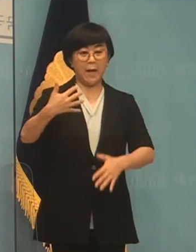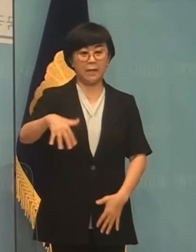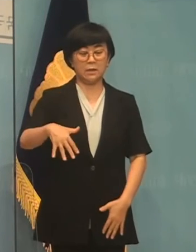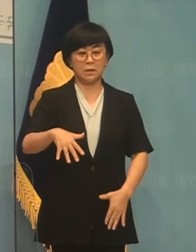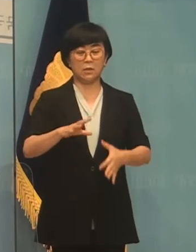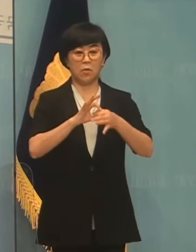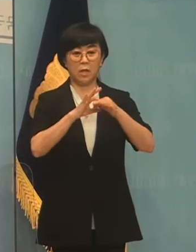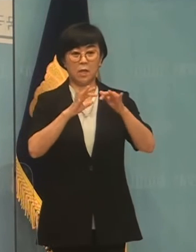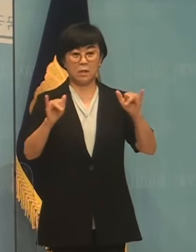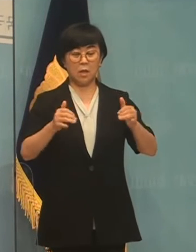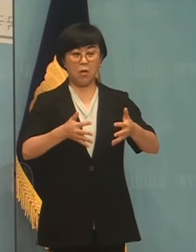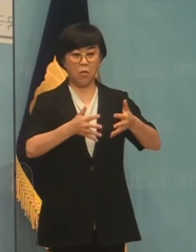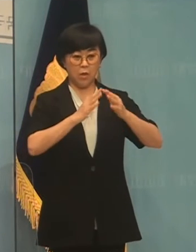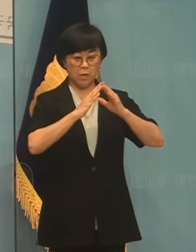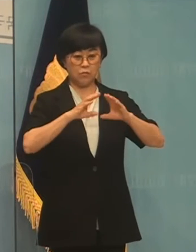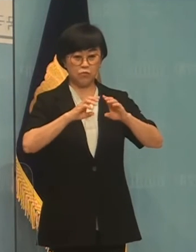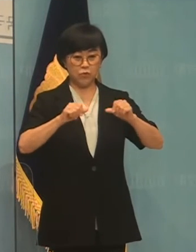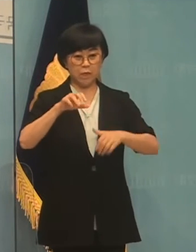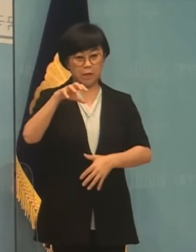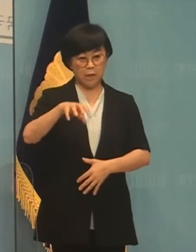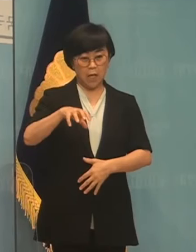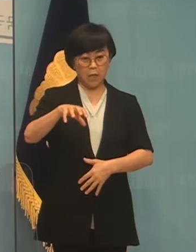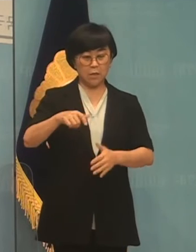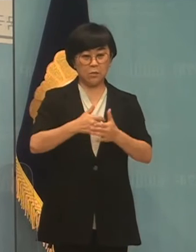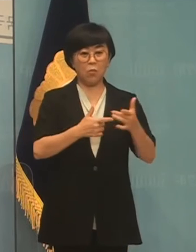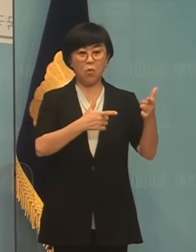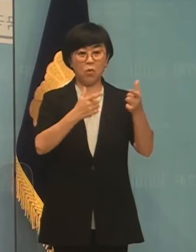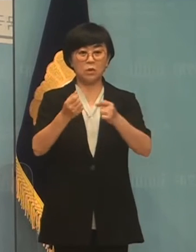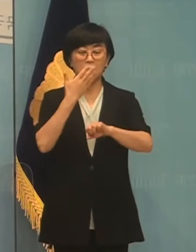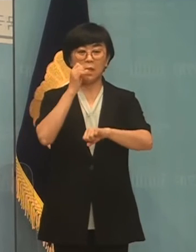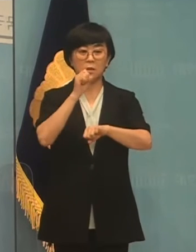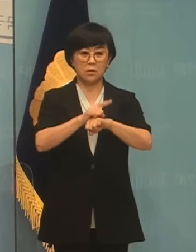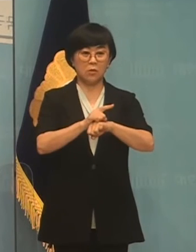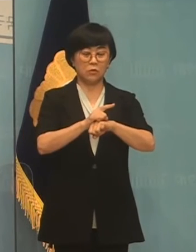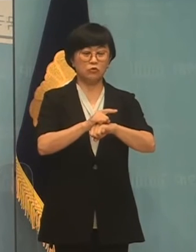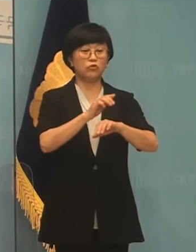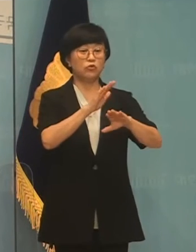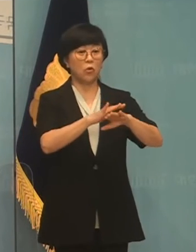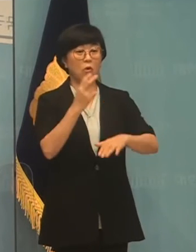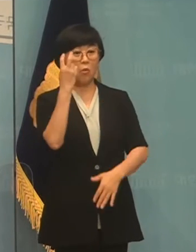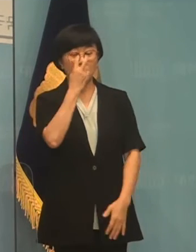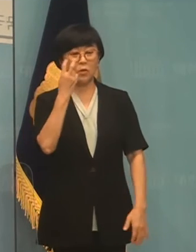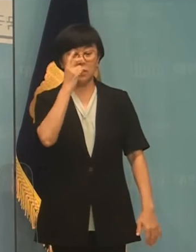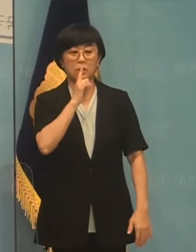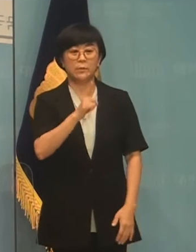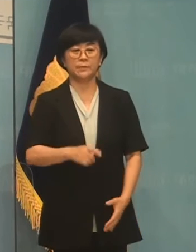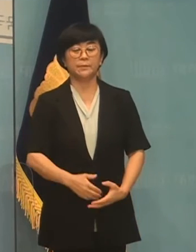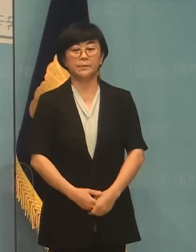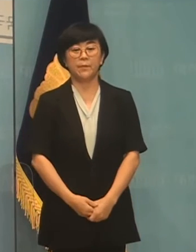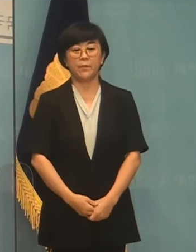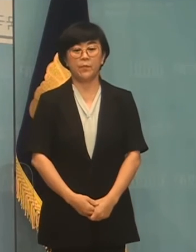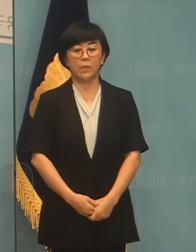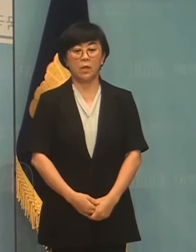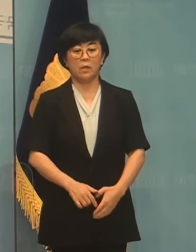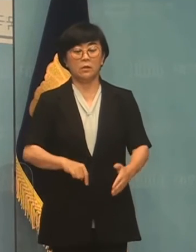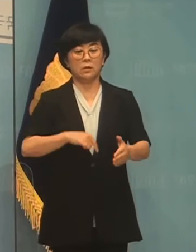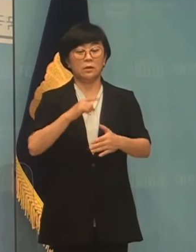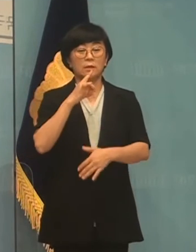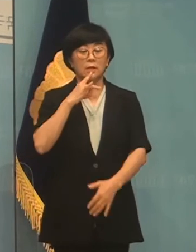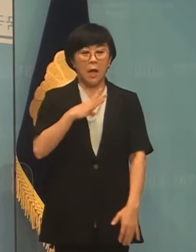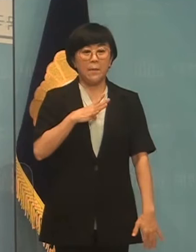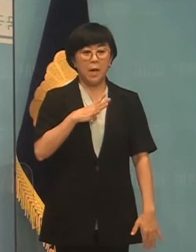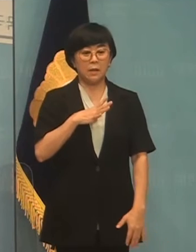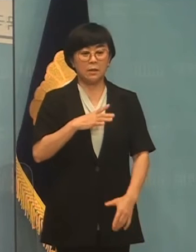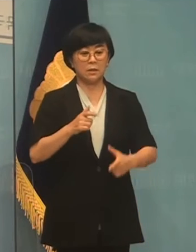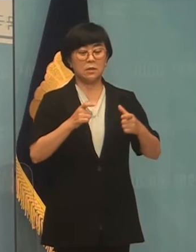권리 부지 선정은 모든 가능성을 두고 검토하고 할 것이라고 하면서도 디에토로라에서 다만